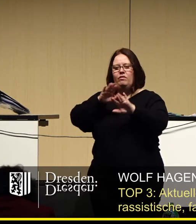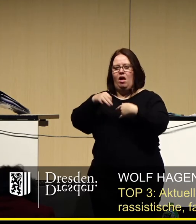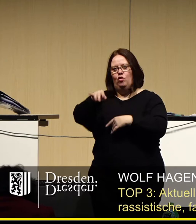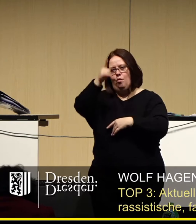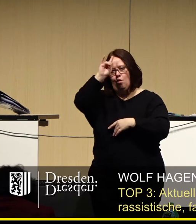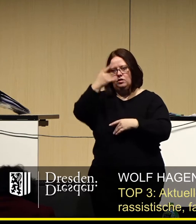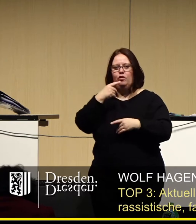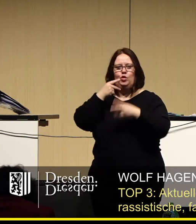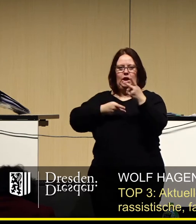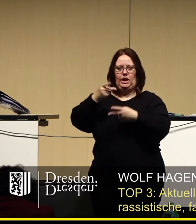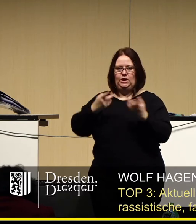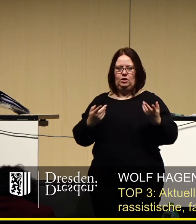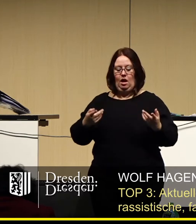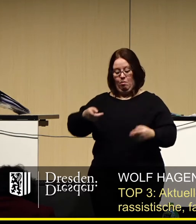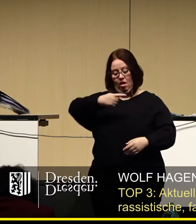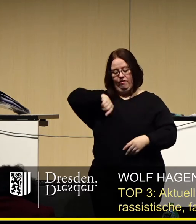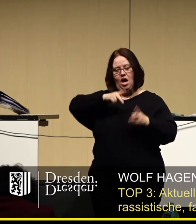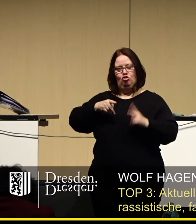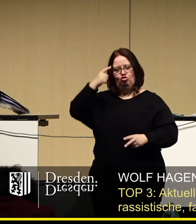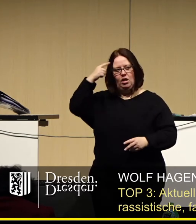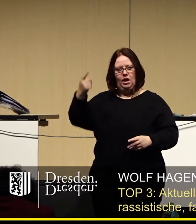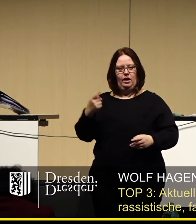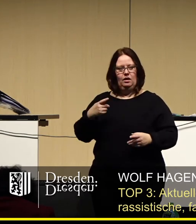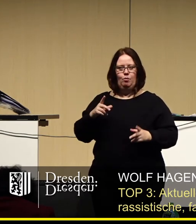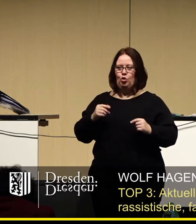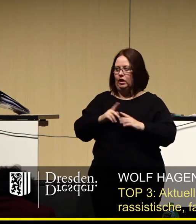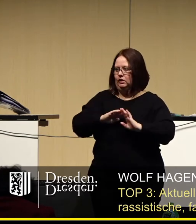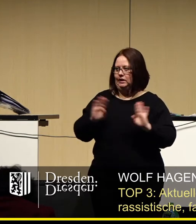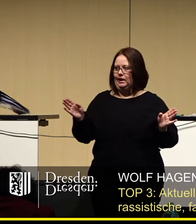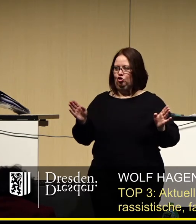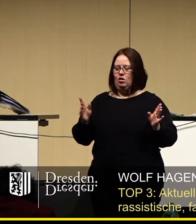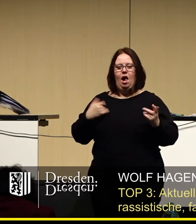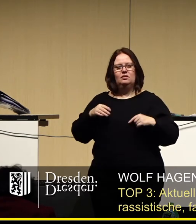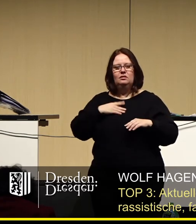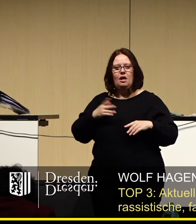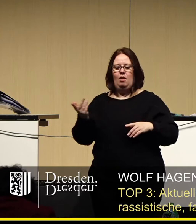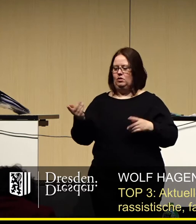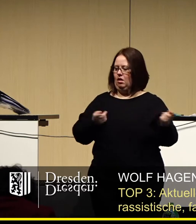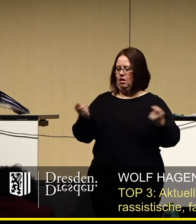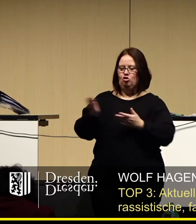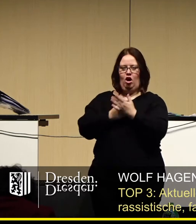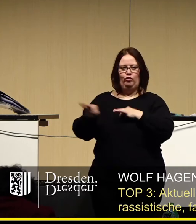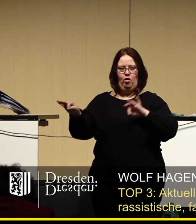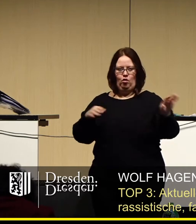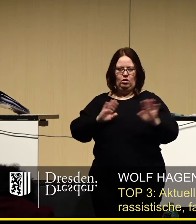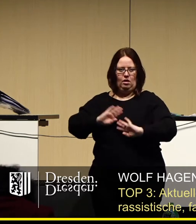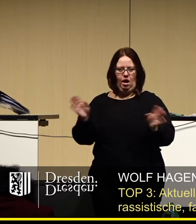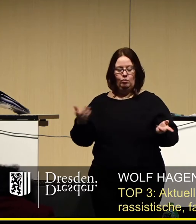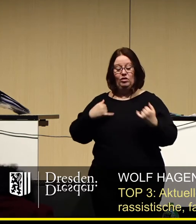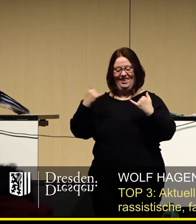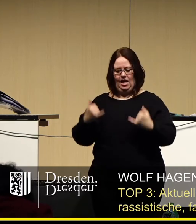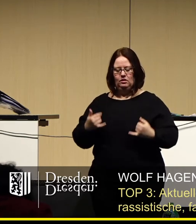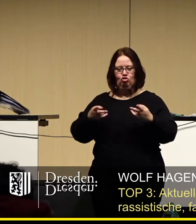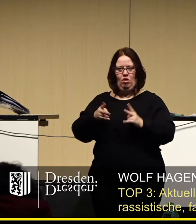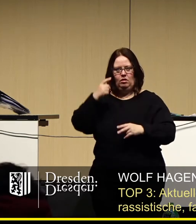für die Polizei und die Gerichte. Aber wir als Stadträte sollten uns nicht als Exekutive und Judikative ausspielen. Leisten wir hier im